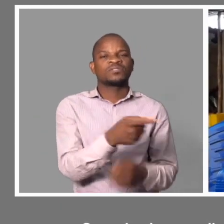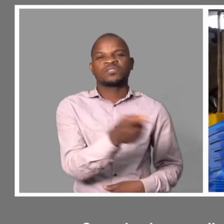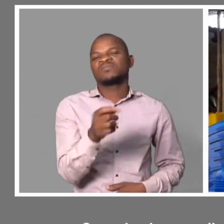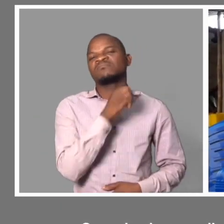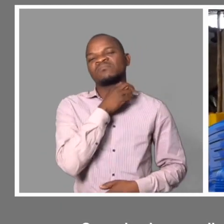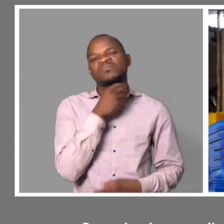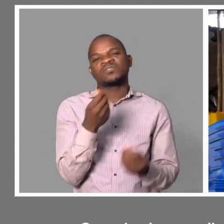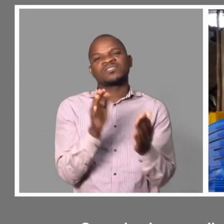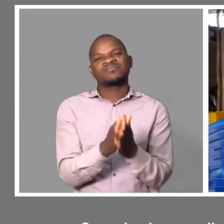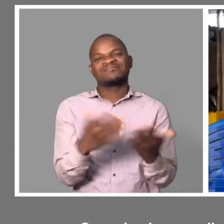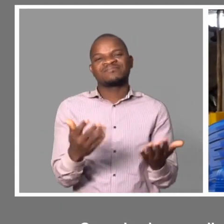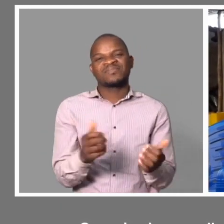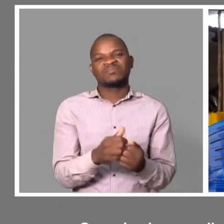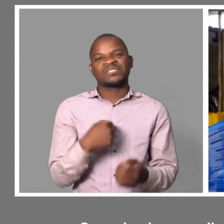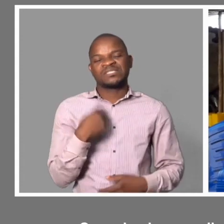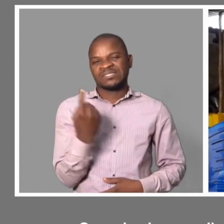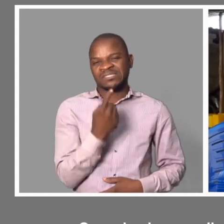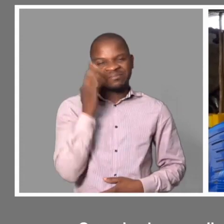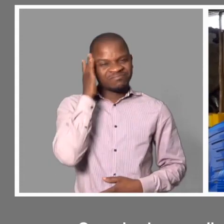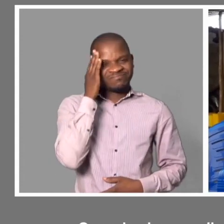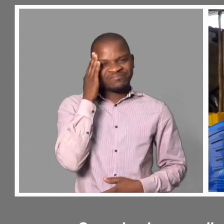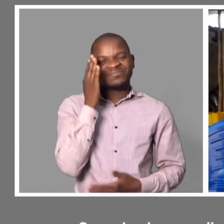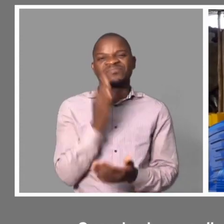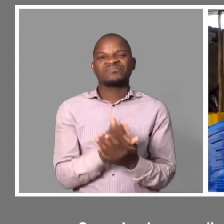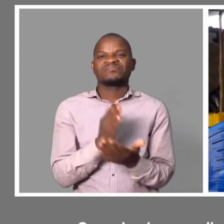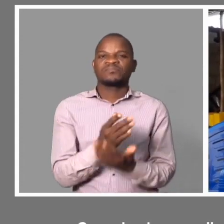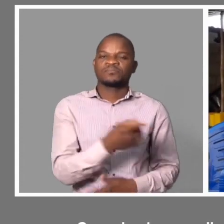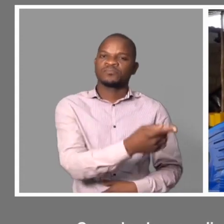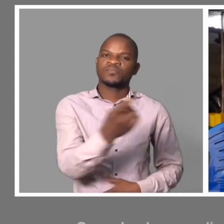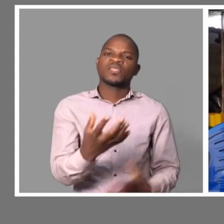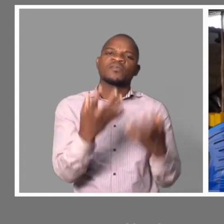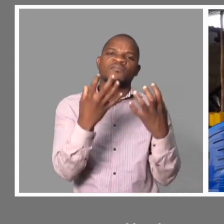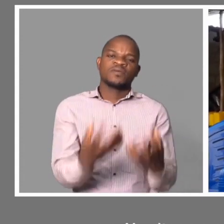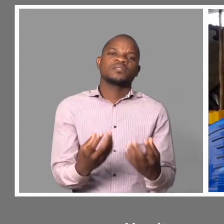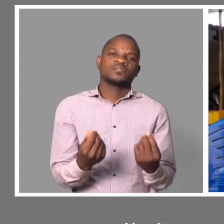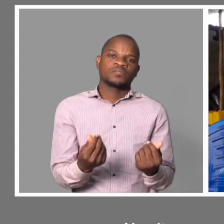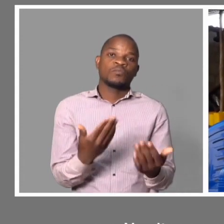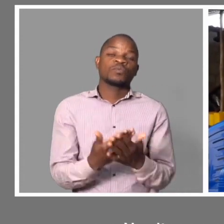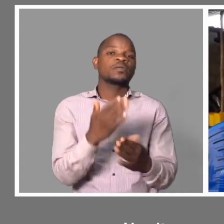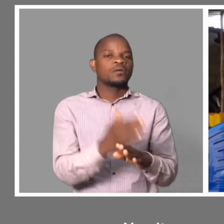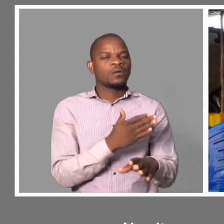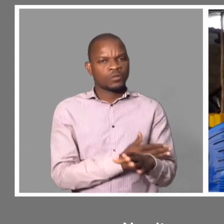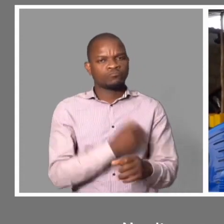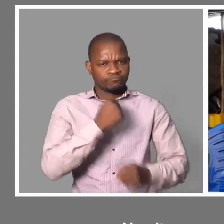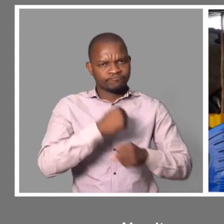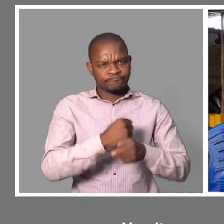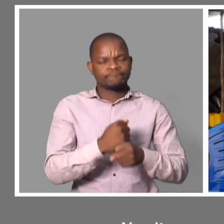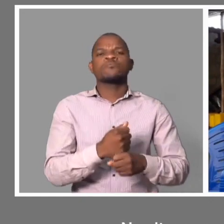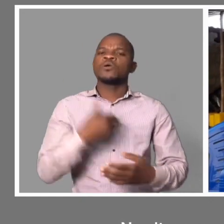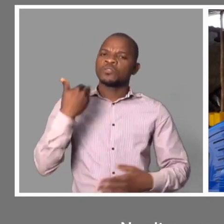não tem mais nada. E você mesmo acaba entendendo mesmo que eles não têm. Porque na altura, quando eles trabalhavam normalmente, não tinham